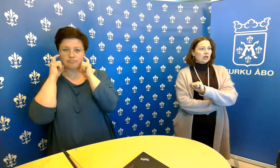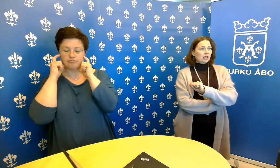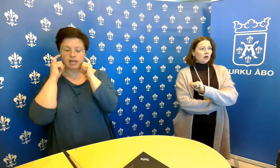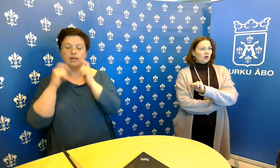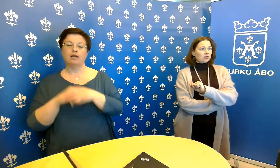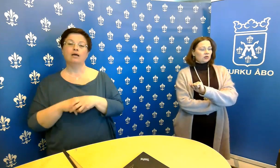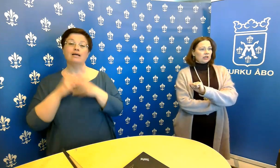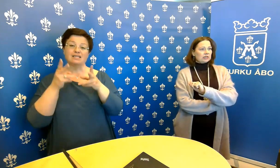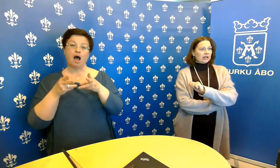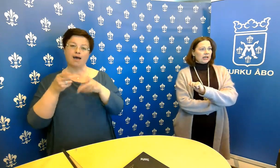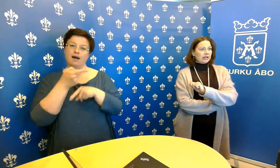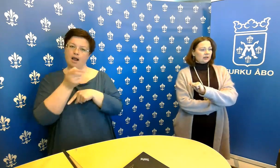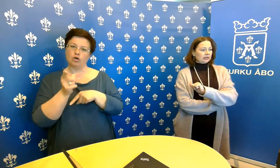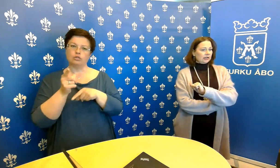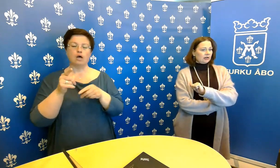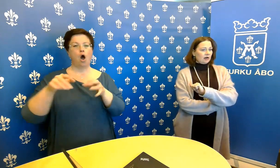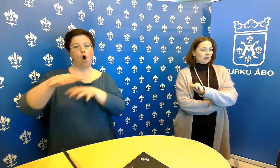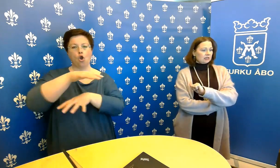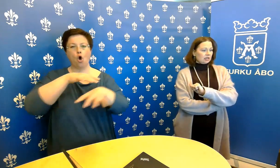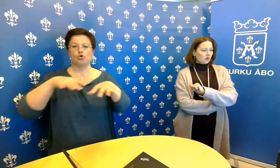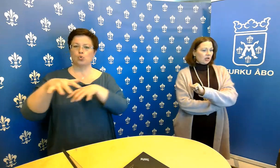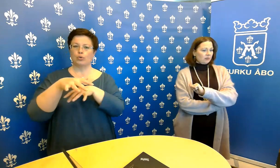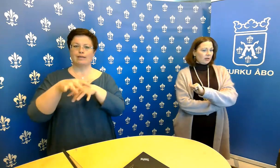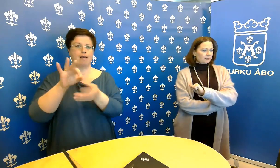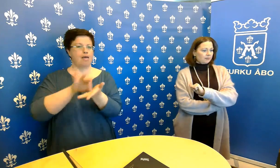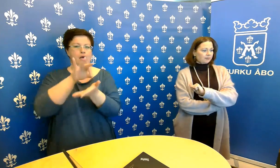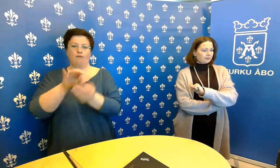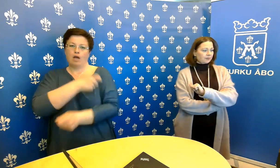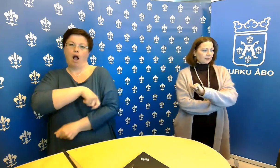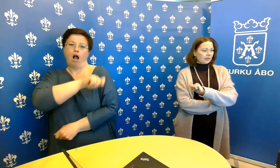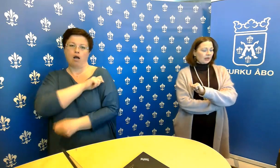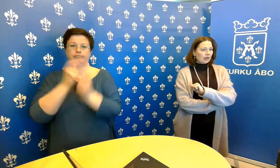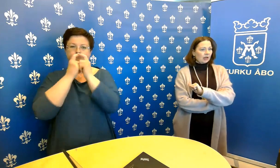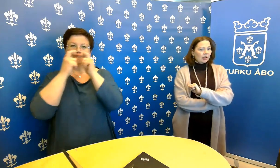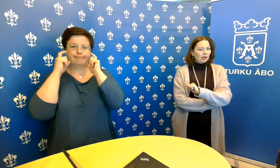olosuhteissa ei käytetä näitä kankaisia suojaimia.